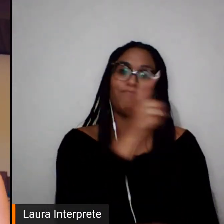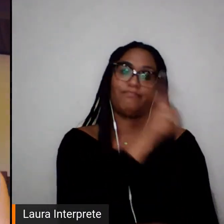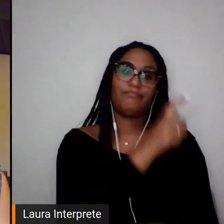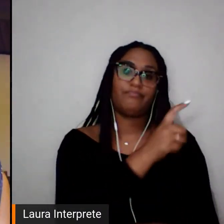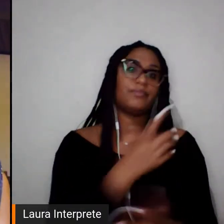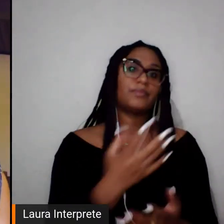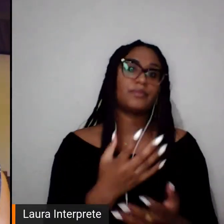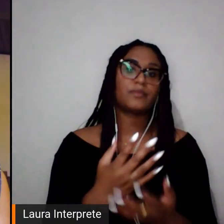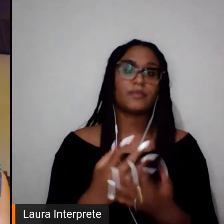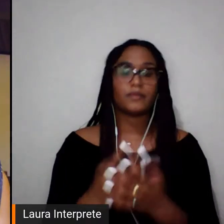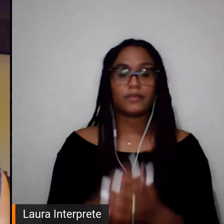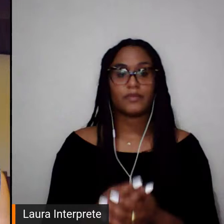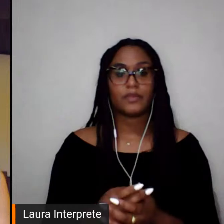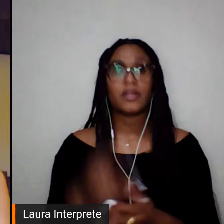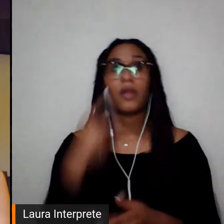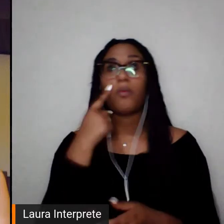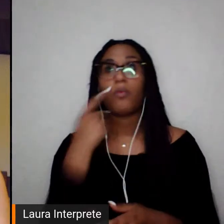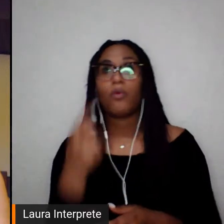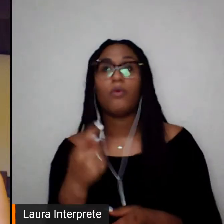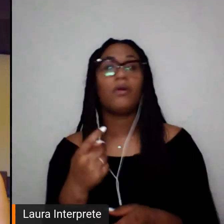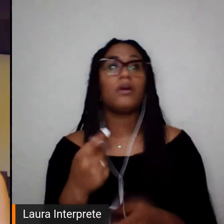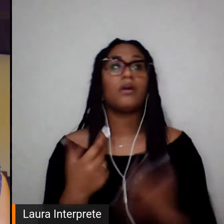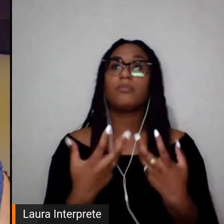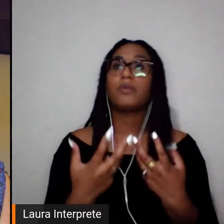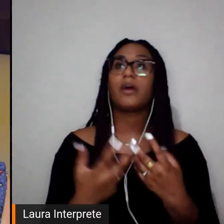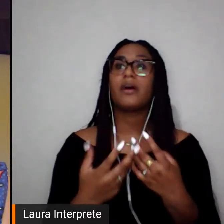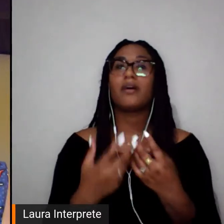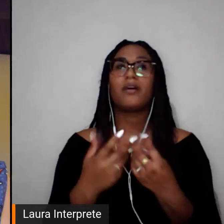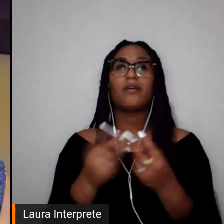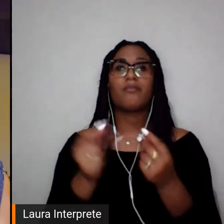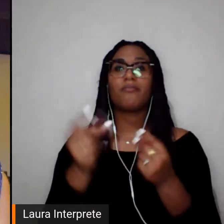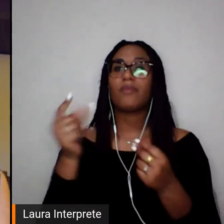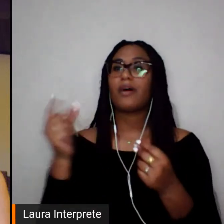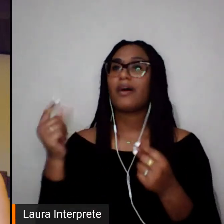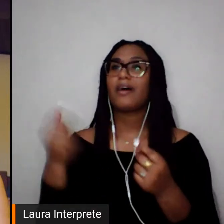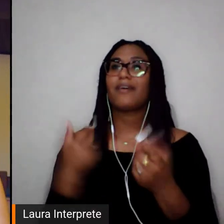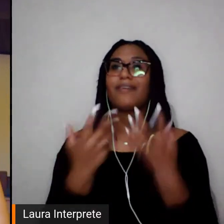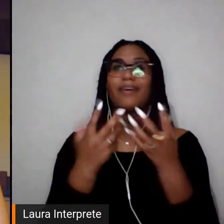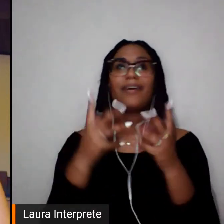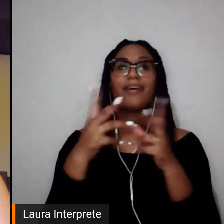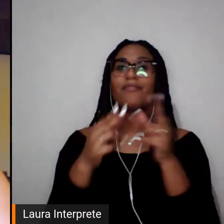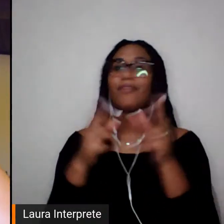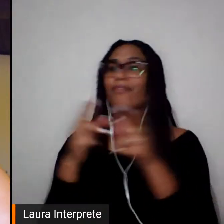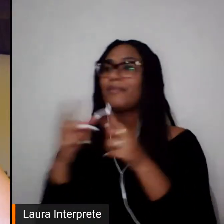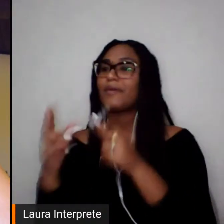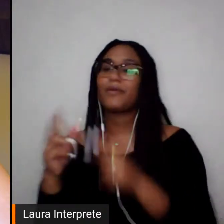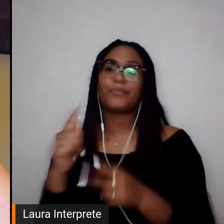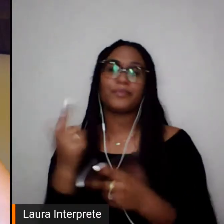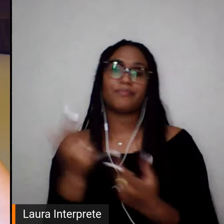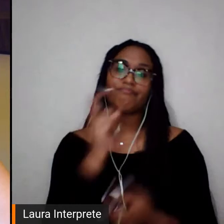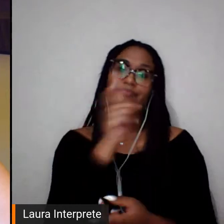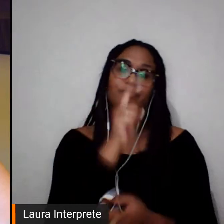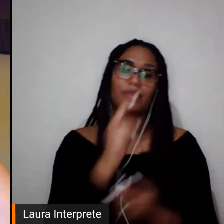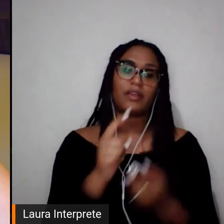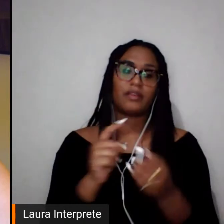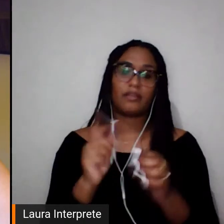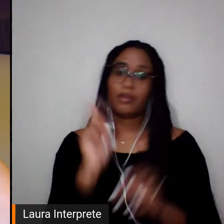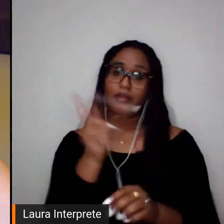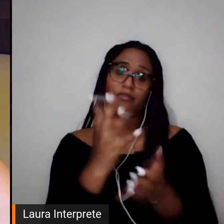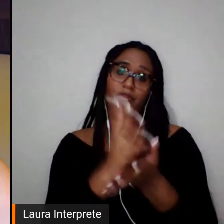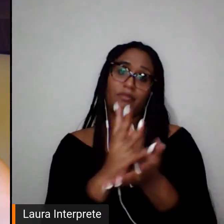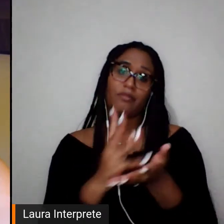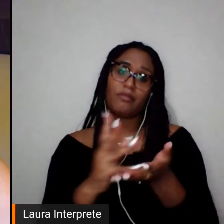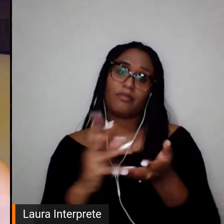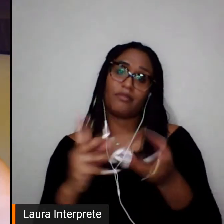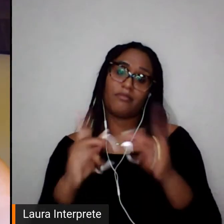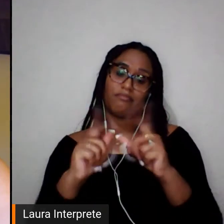hoje estão na ativa. E com isso a história vai se apagando. E nós trabalhamos com alguns autores